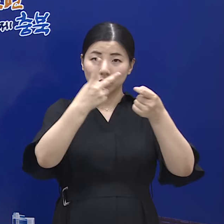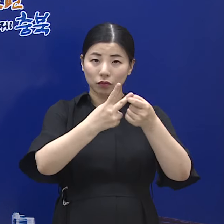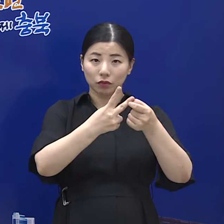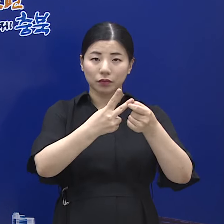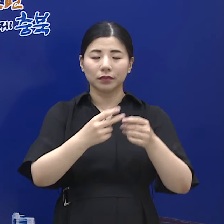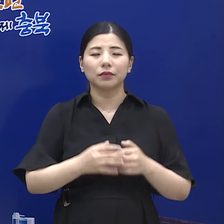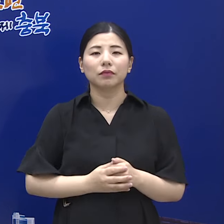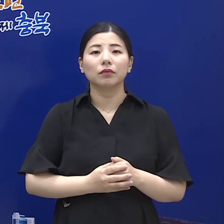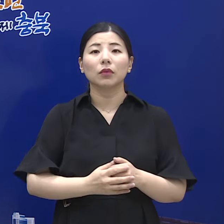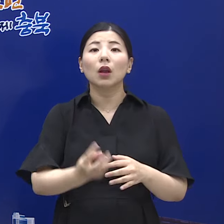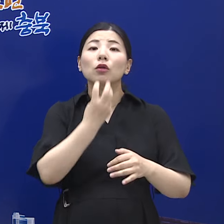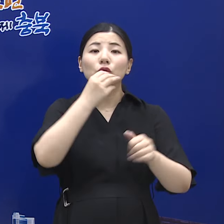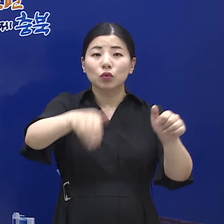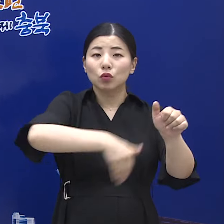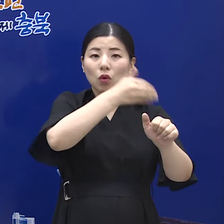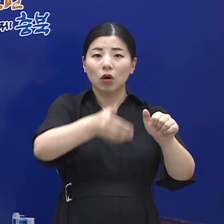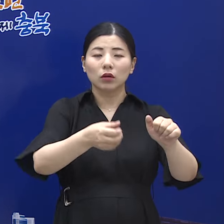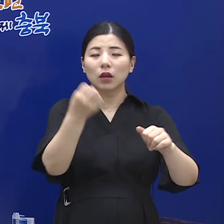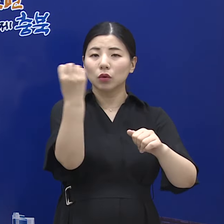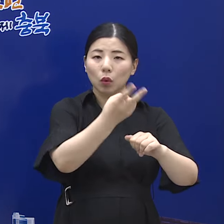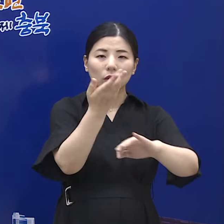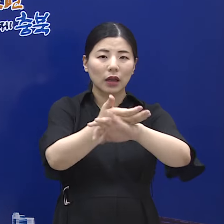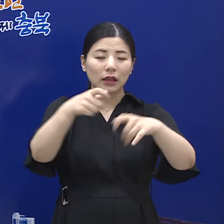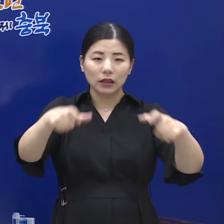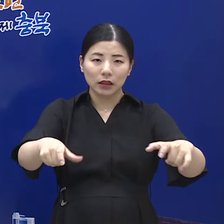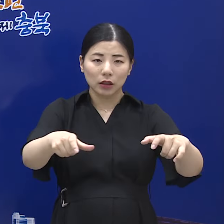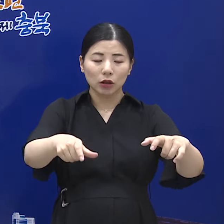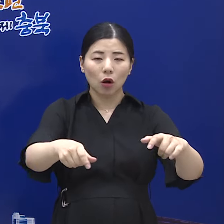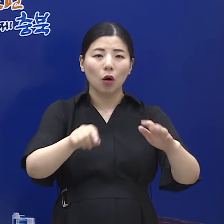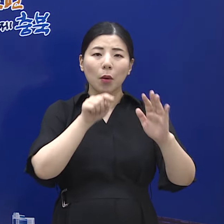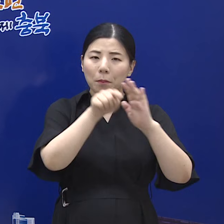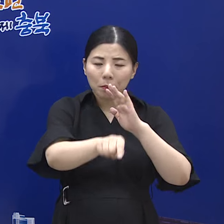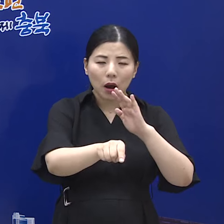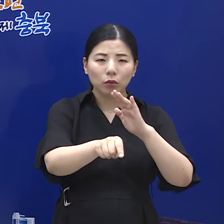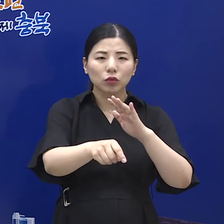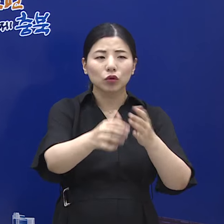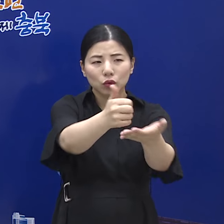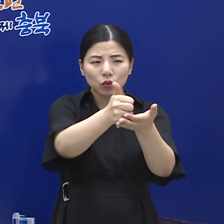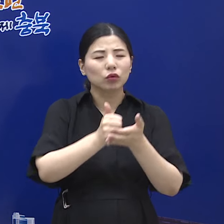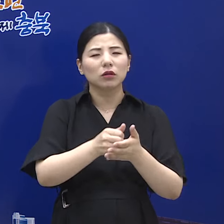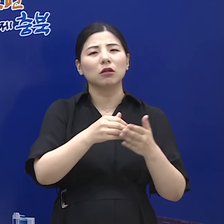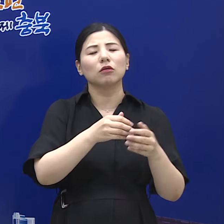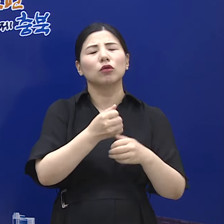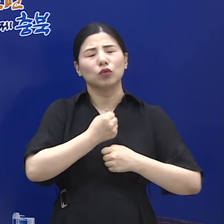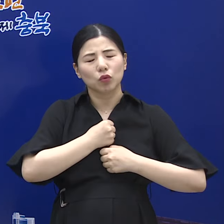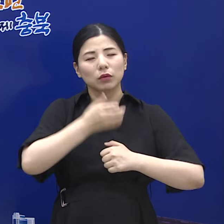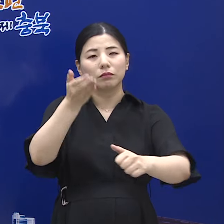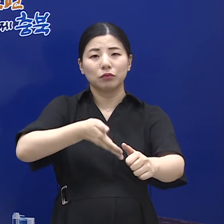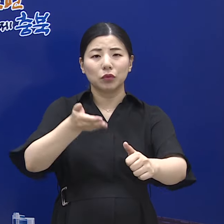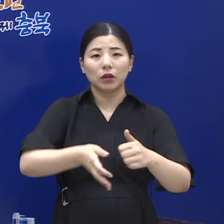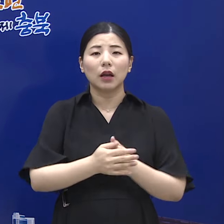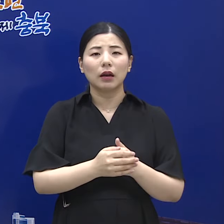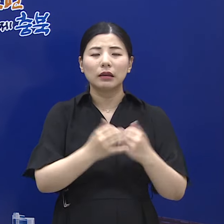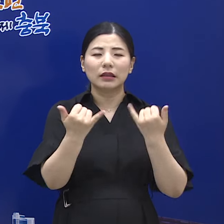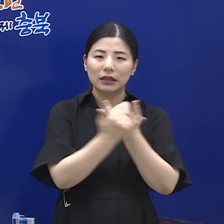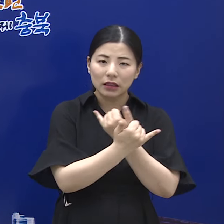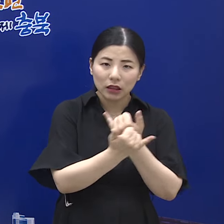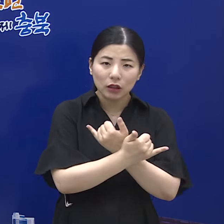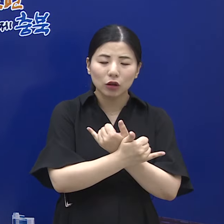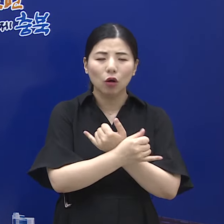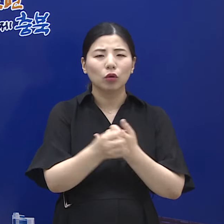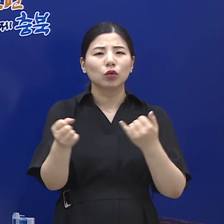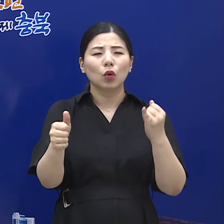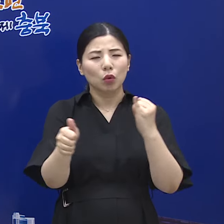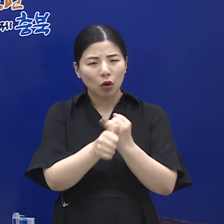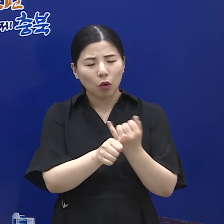수도권 등 타지역 방문 및 지인 등의 초청을 자제해 주시기 바랍니다. 치는 척, 관운 상제 등